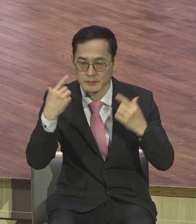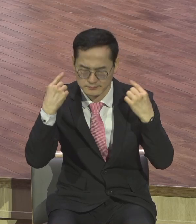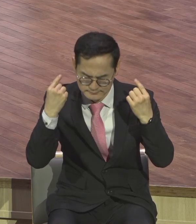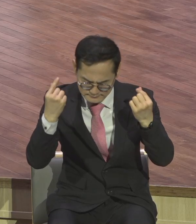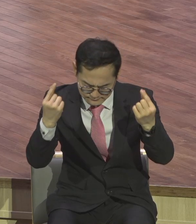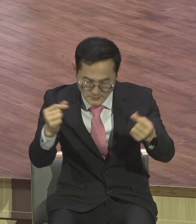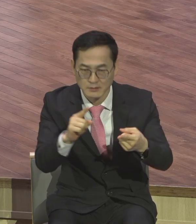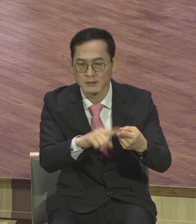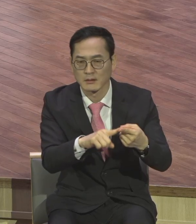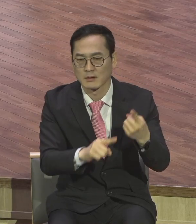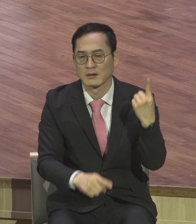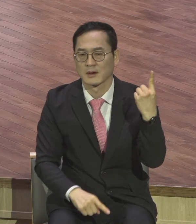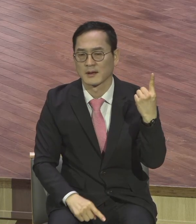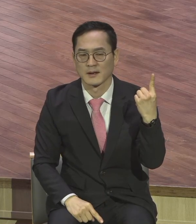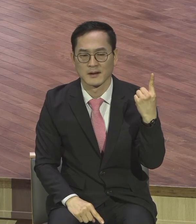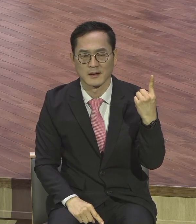사랑. 별함이 없었습니다.